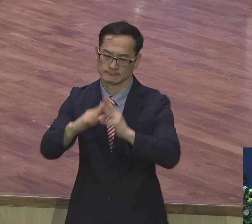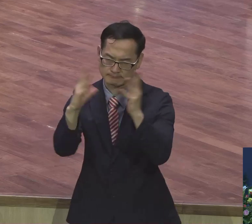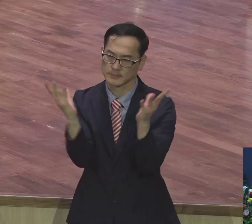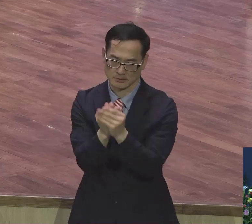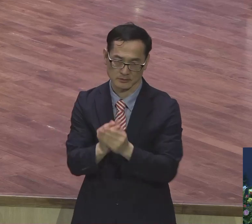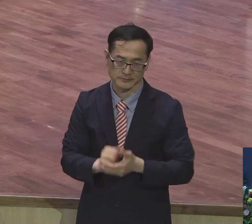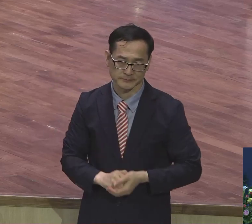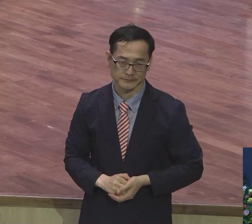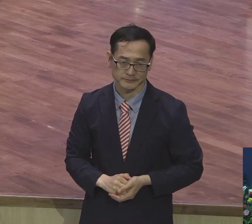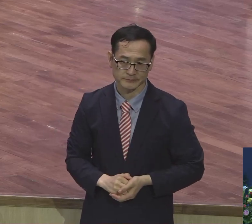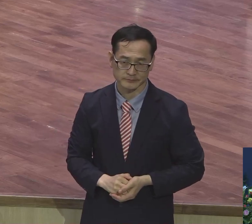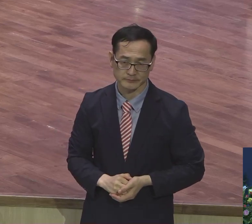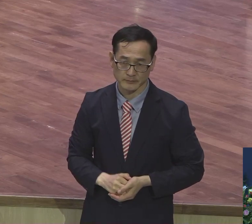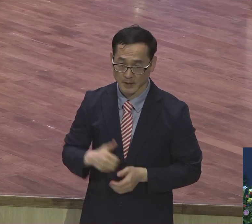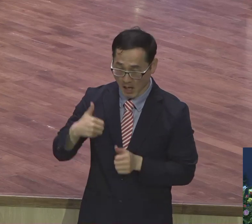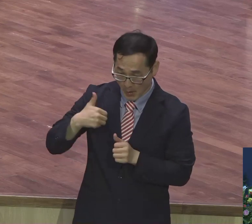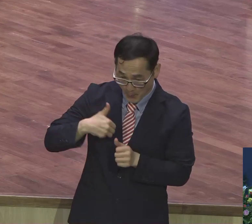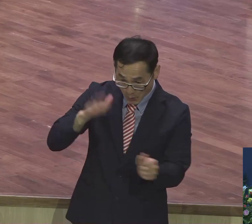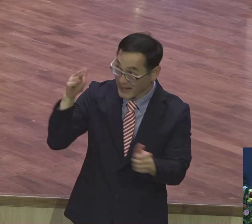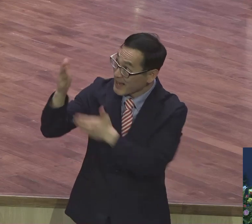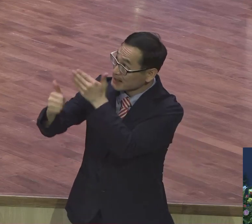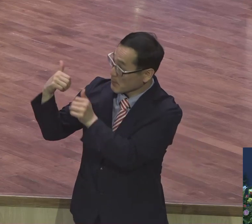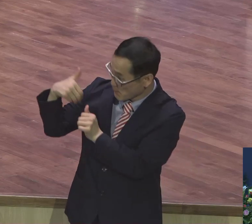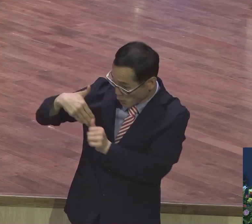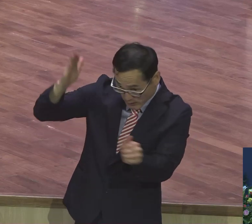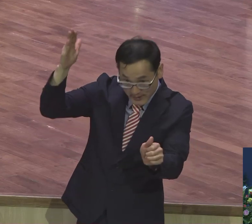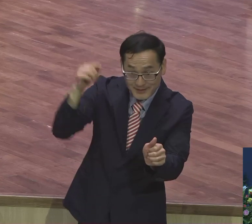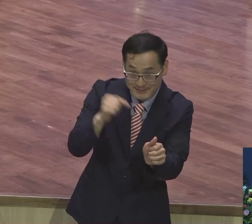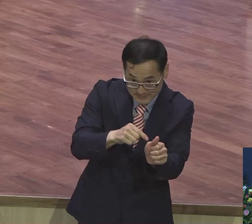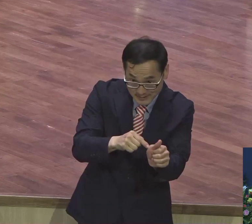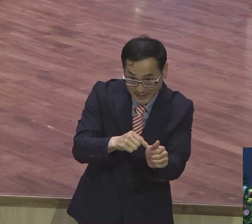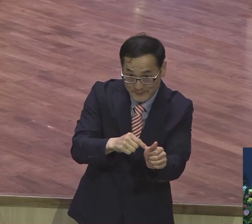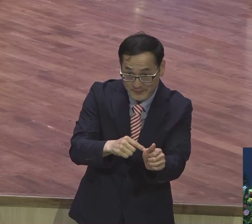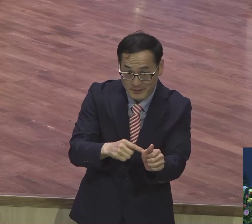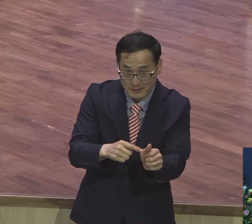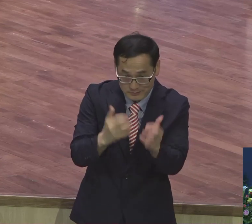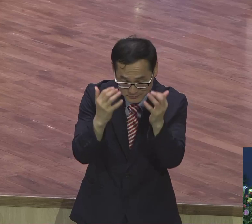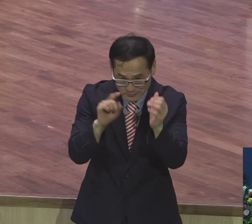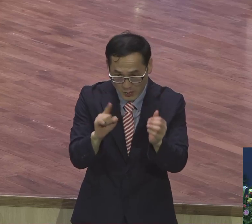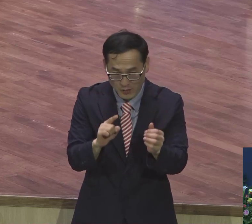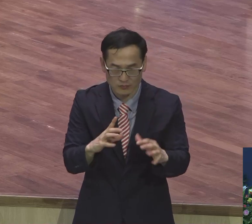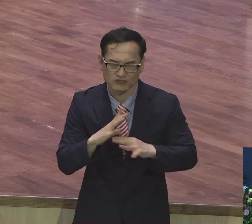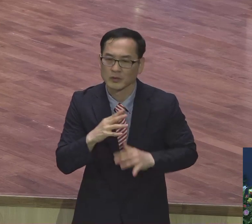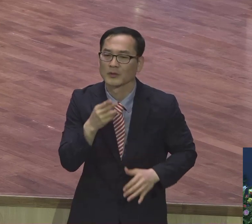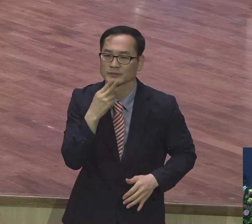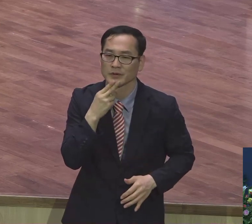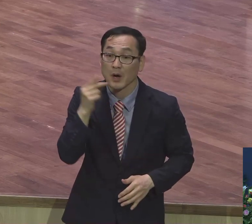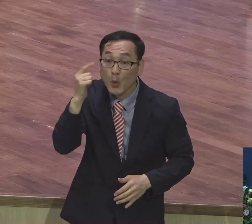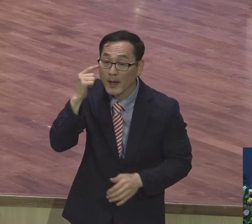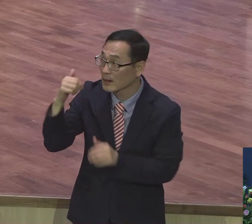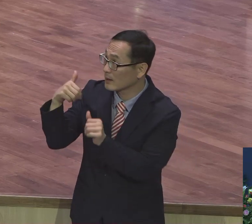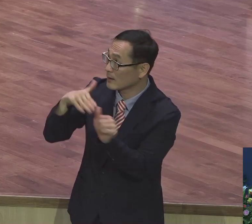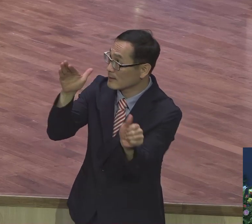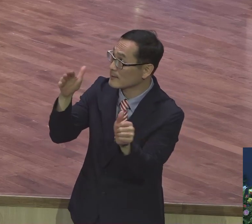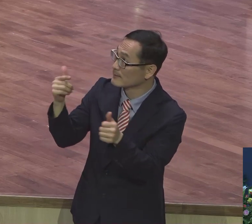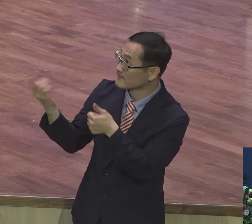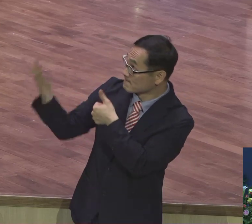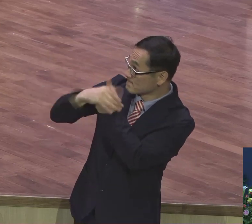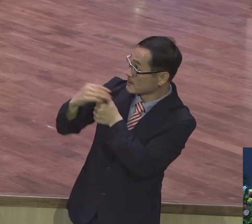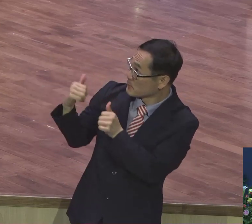받은 자의 삶은요. 사실요. 어려운 게 하나도 없어요. 왜 그런가 하면 보내심을 받았다.